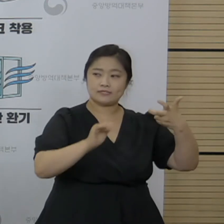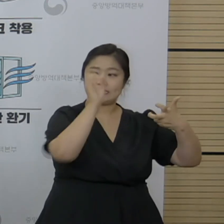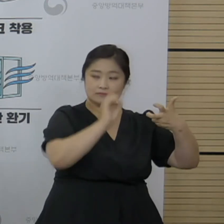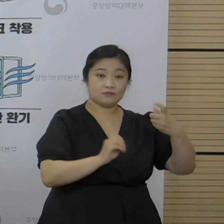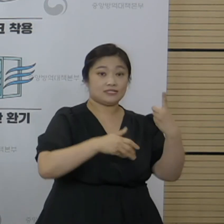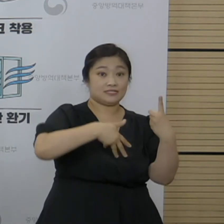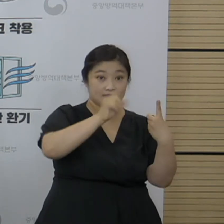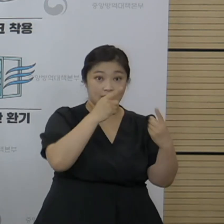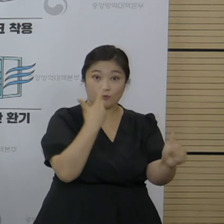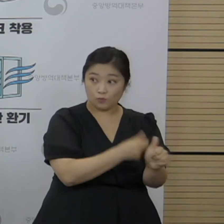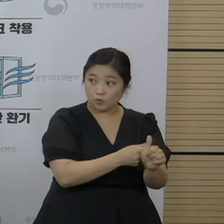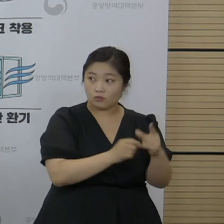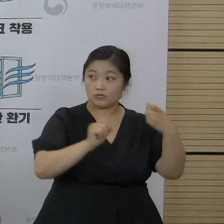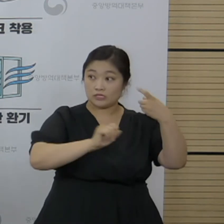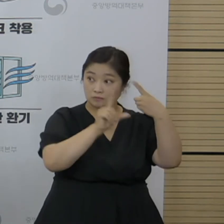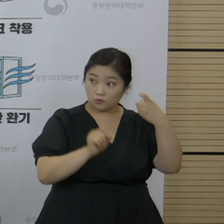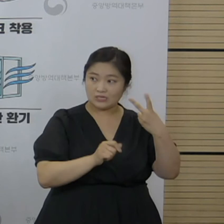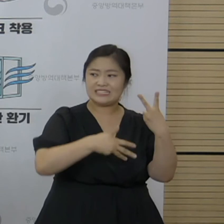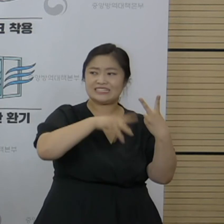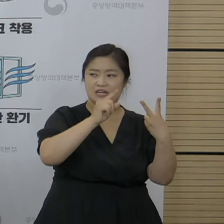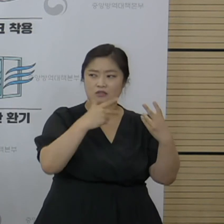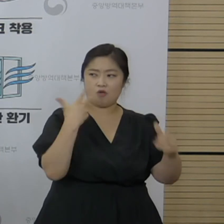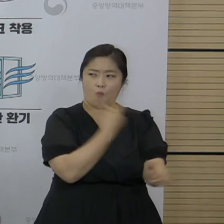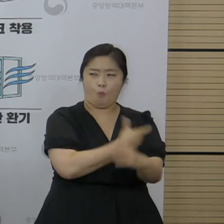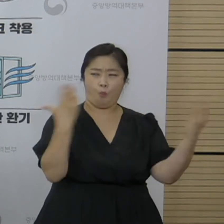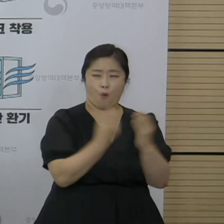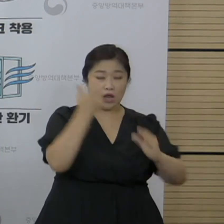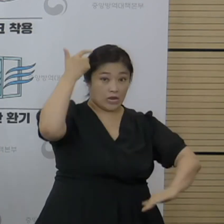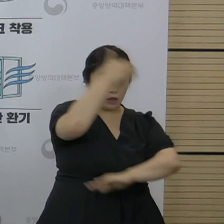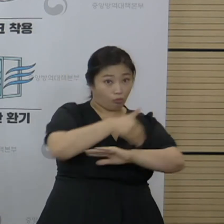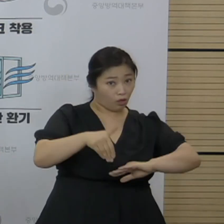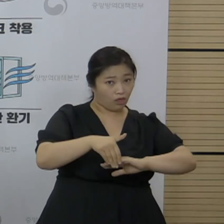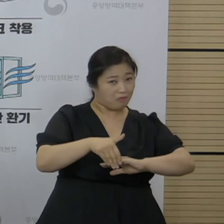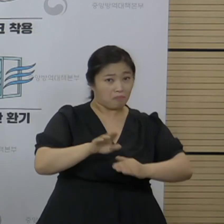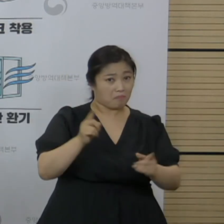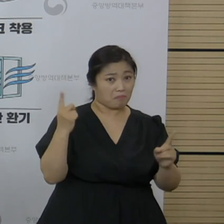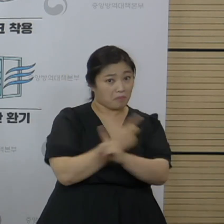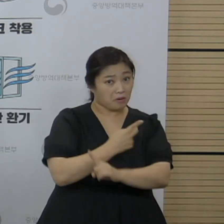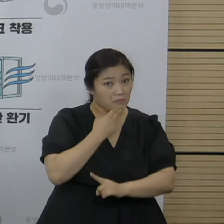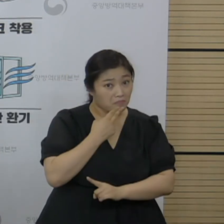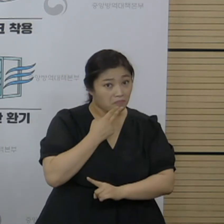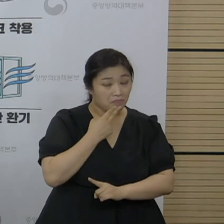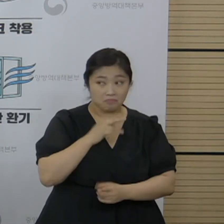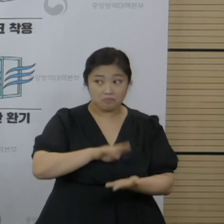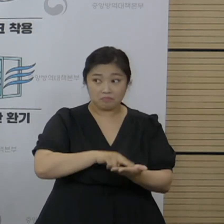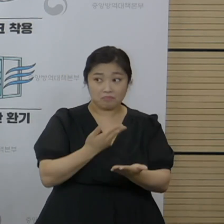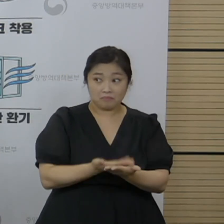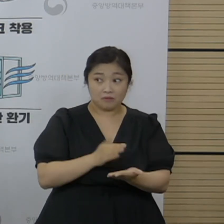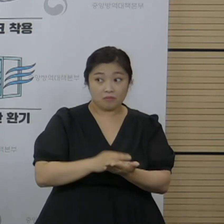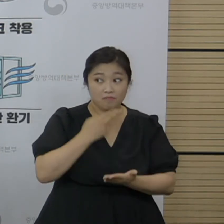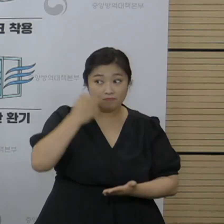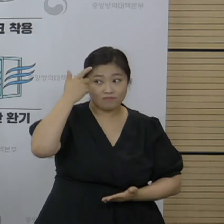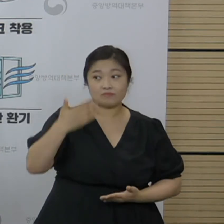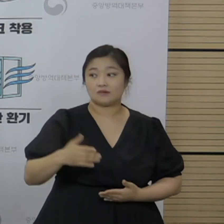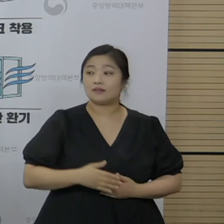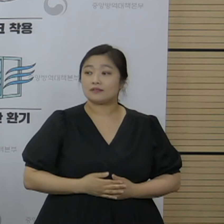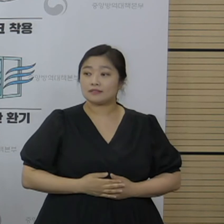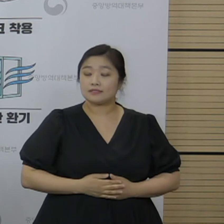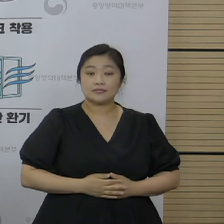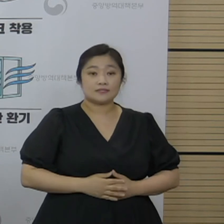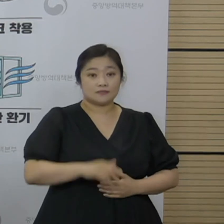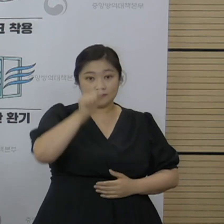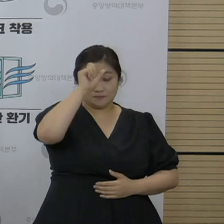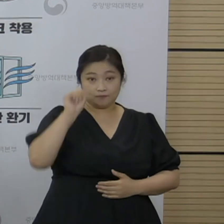접종 또 11월 2차 접종 완료라는 계획에 변동이 없을지 확인해달라는 질문이 있습니다. 저희들이 델타